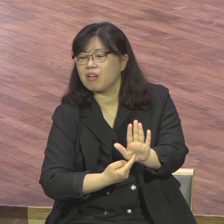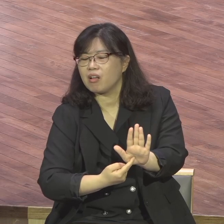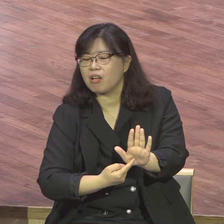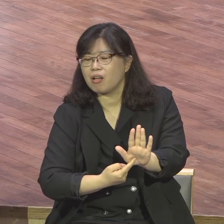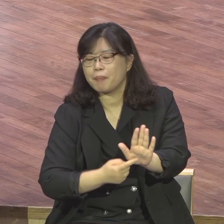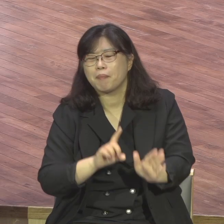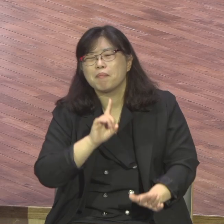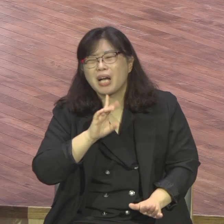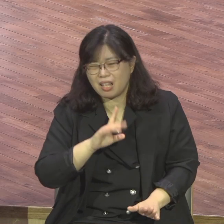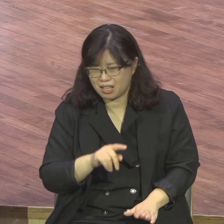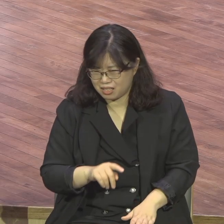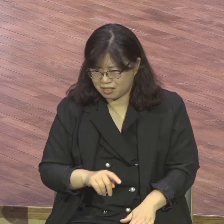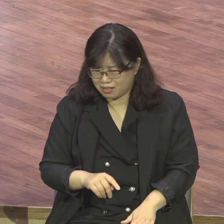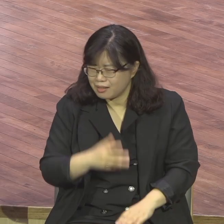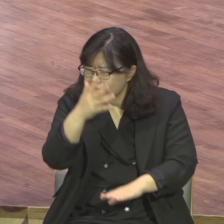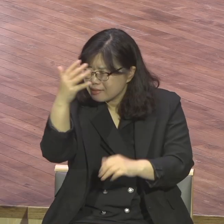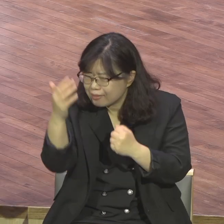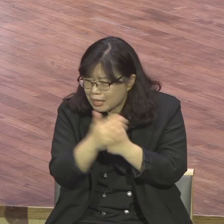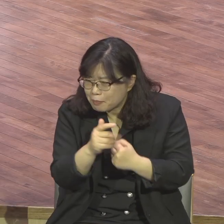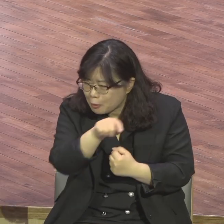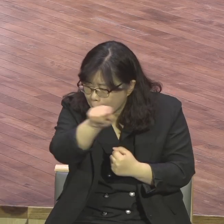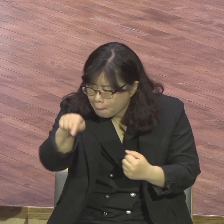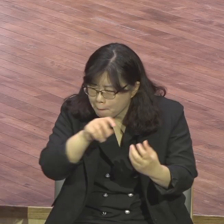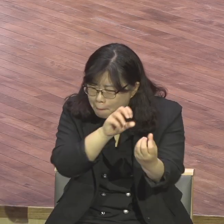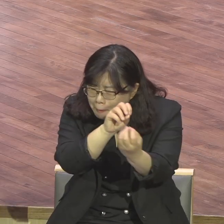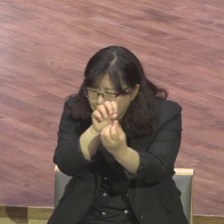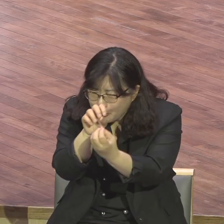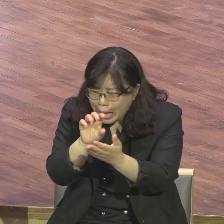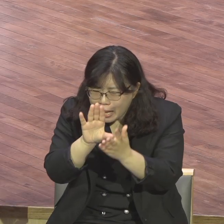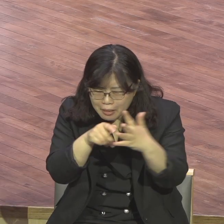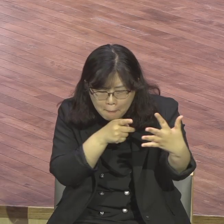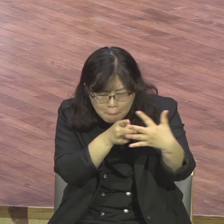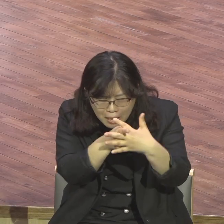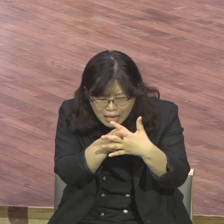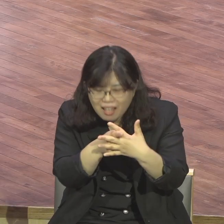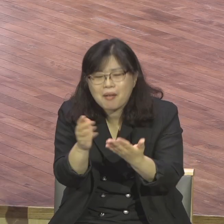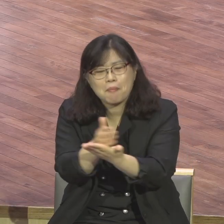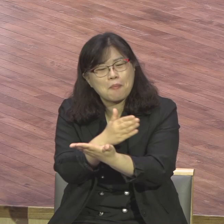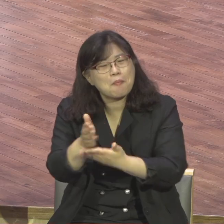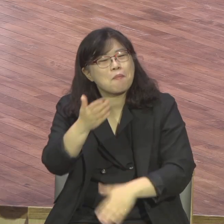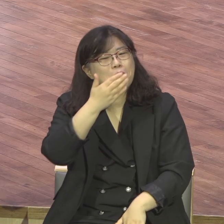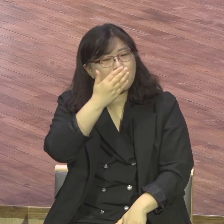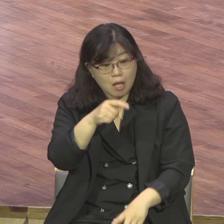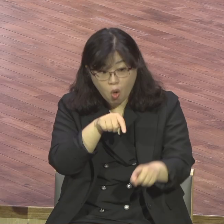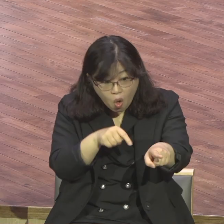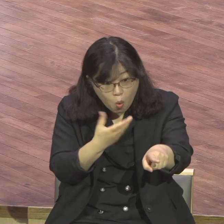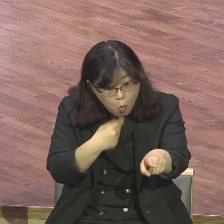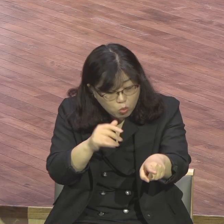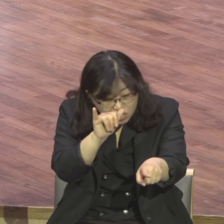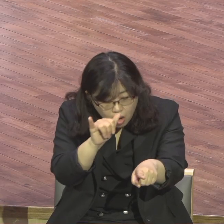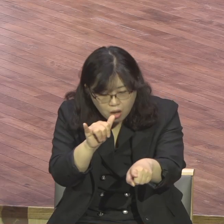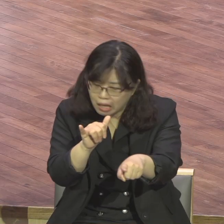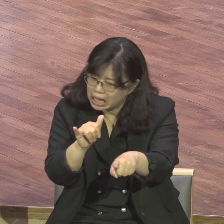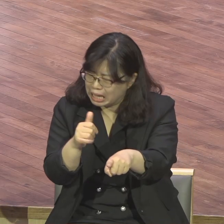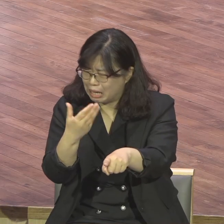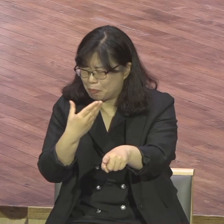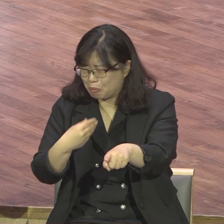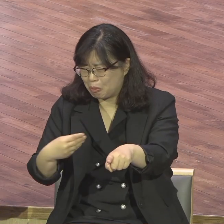포롬하고 교제하세요 포롬할 때 허감이 다 물러가 버려 불신앙이 다 물러가 버려 그러니까 포롬이 돼야 돼요